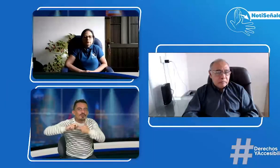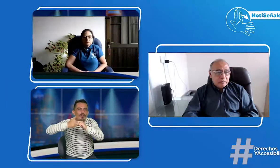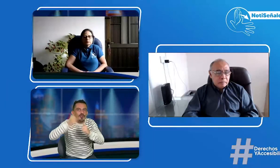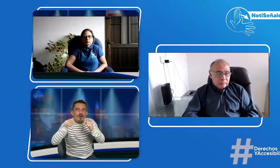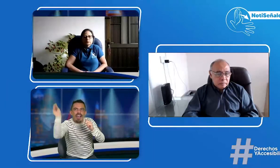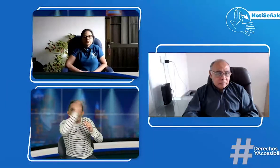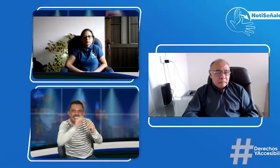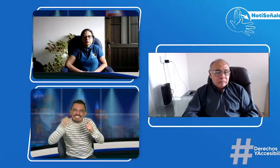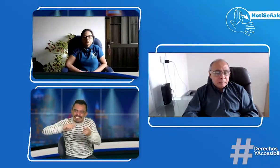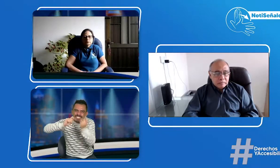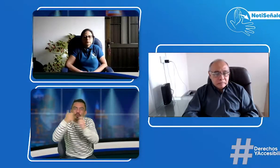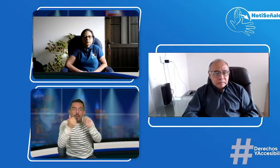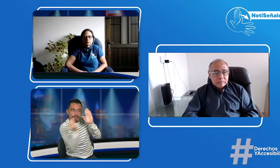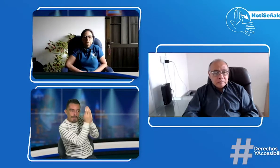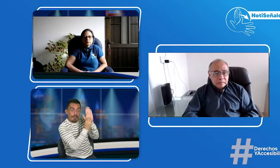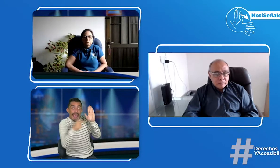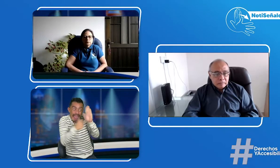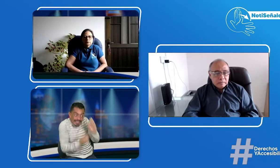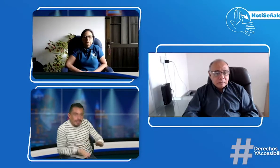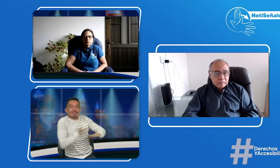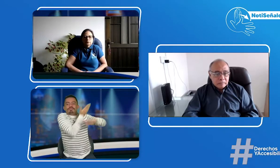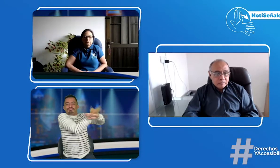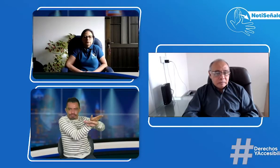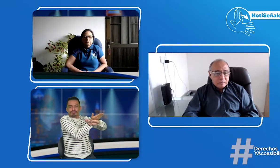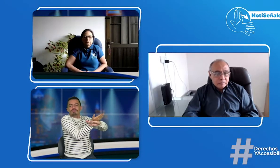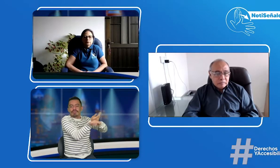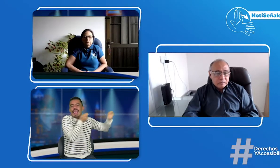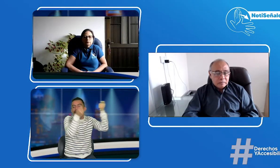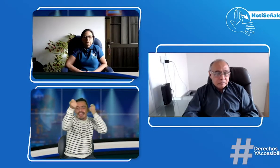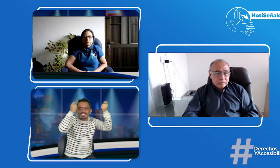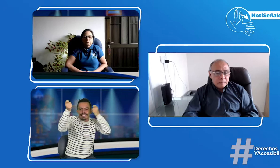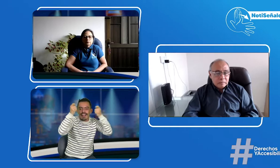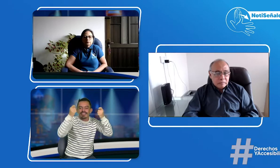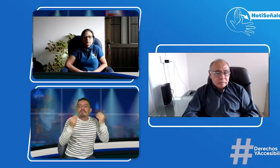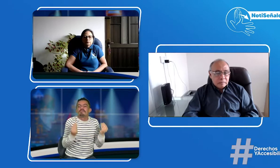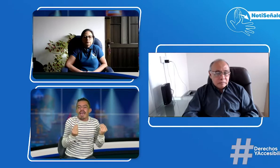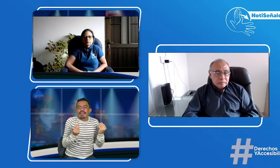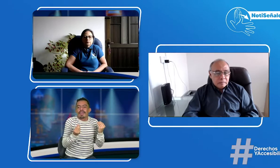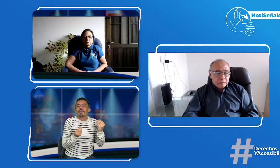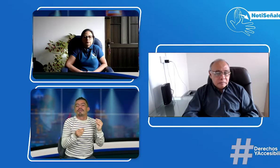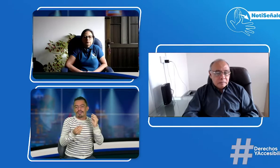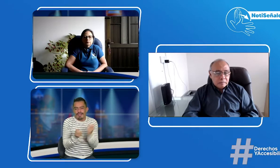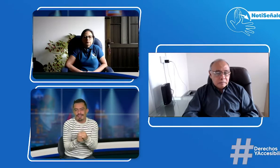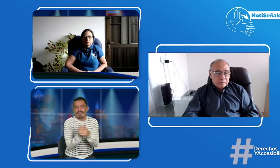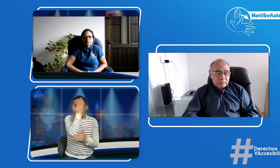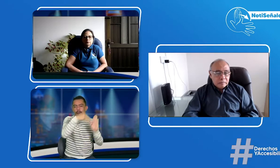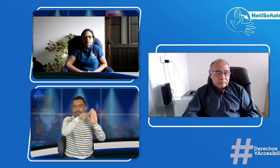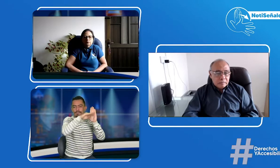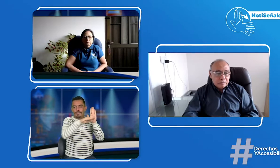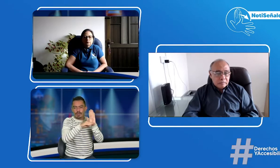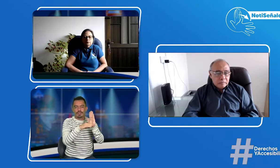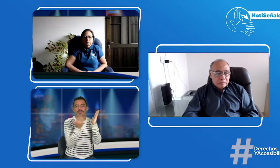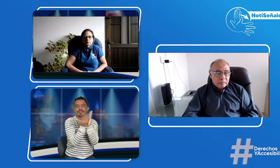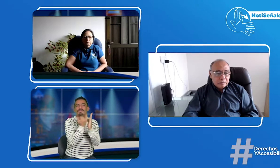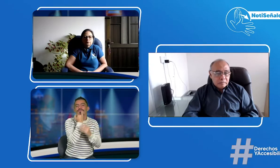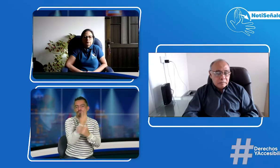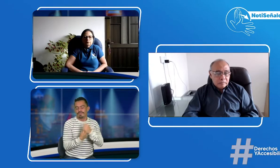esta información y saber cuáles son las necesidades para hacer estos cambios y ahí sí proponerlo, proponerlo para tener esta estrategia